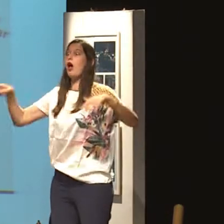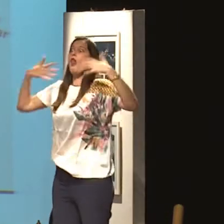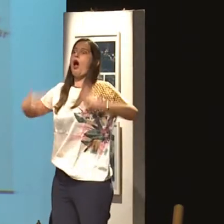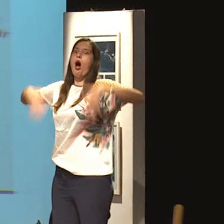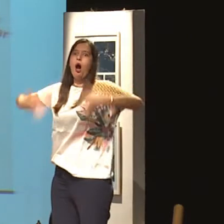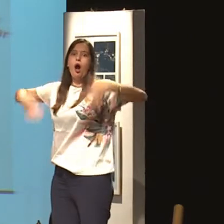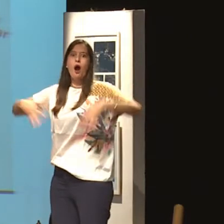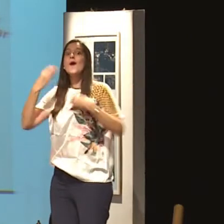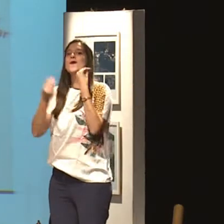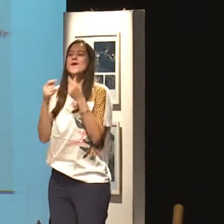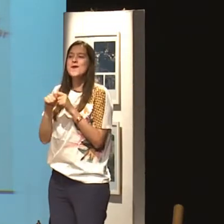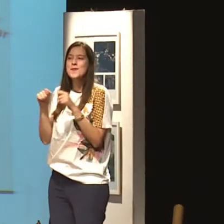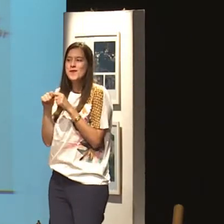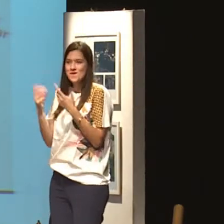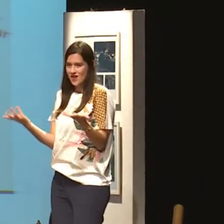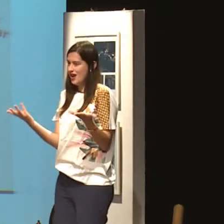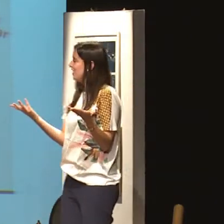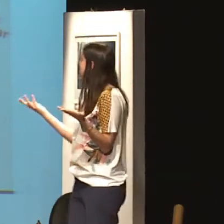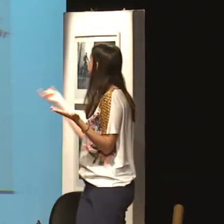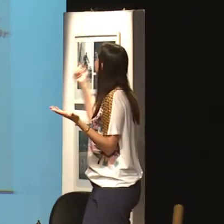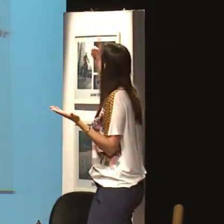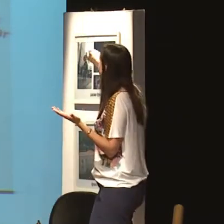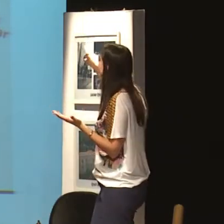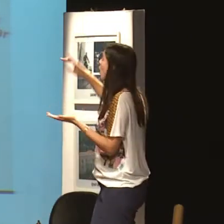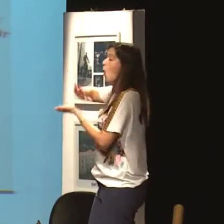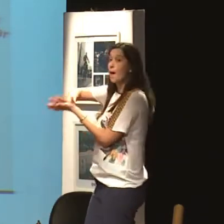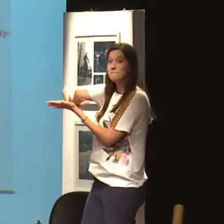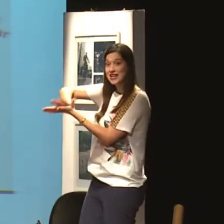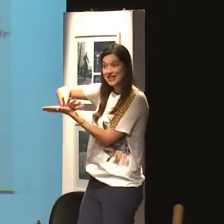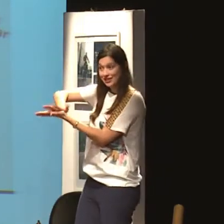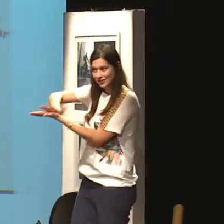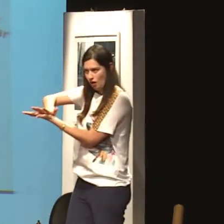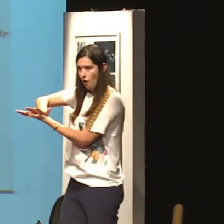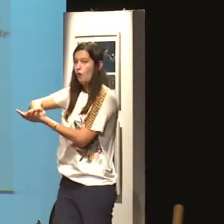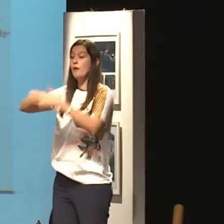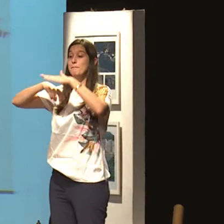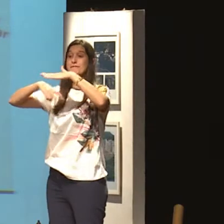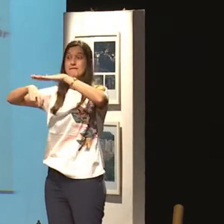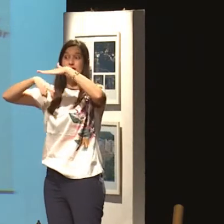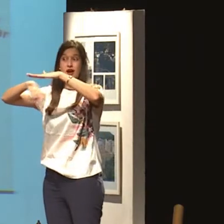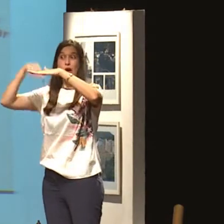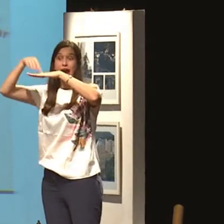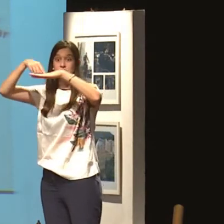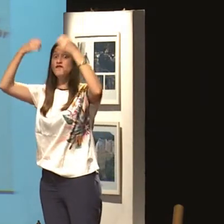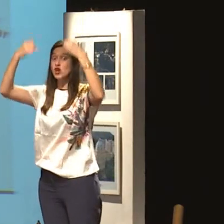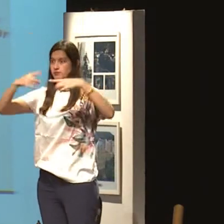Extremamente abusivo, né? Se você fizer isso, se fizer alguma coisa, ele chantageia, ele manipula, ele humilha.